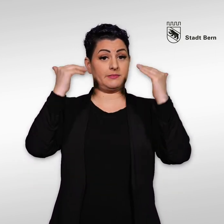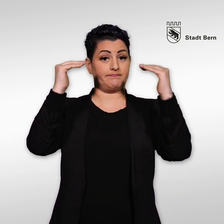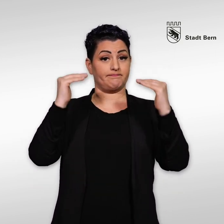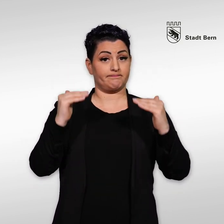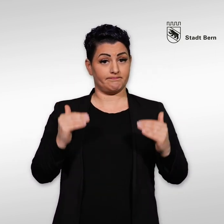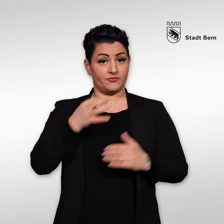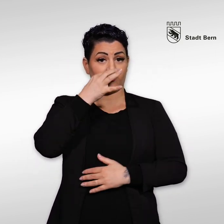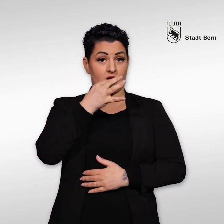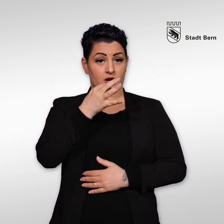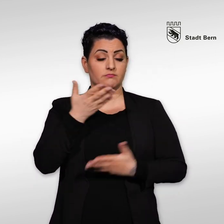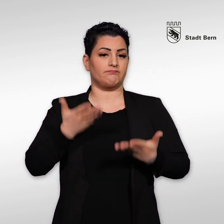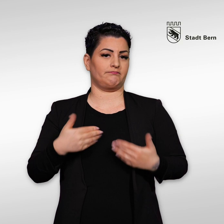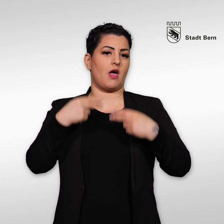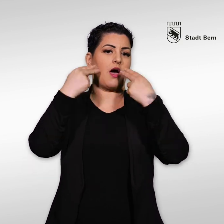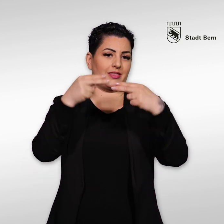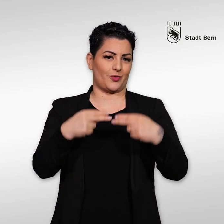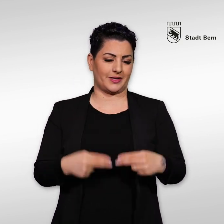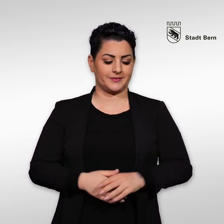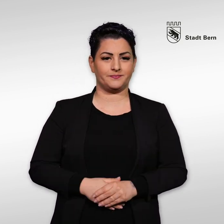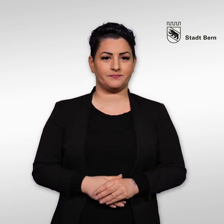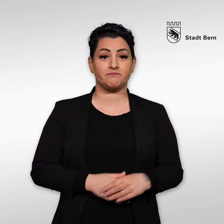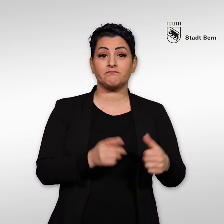Sie erfahren die Antworten auf folgende Fragen.